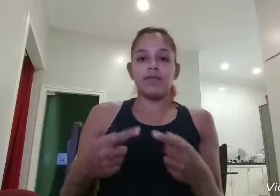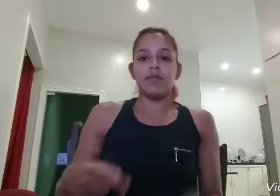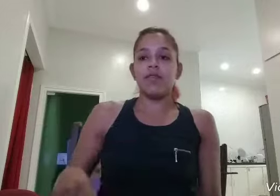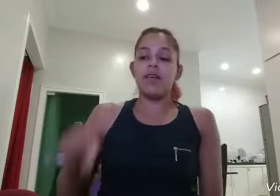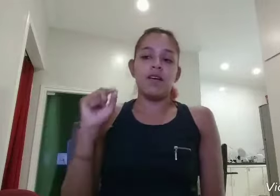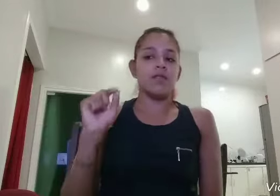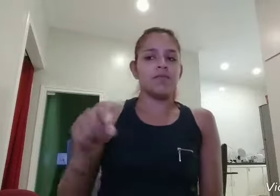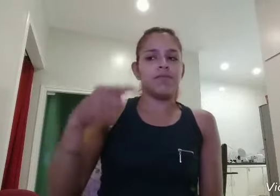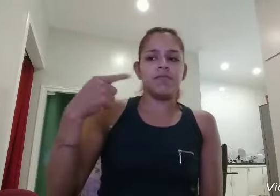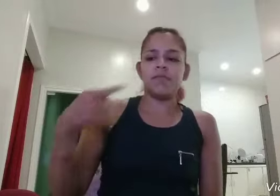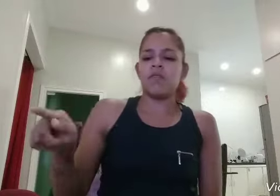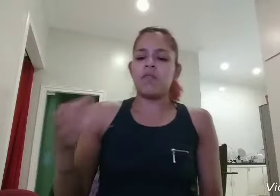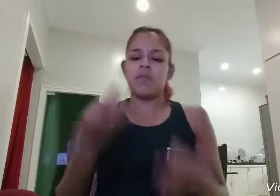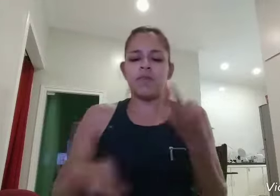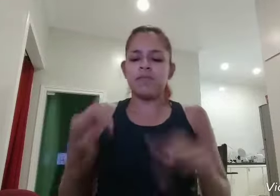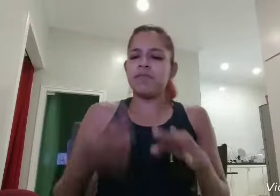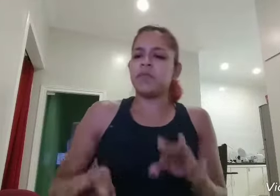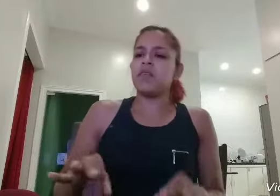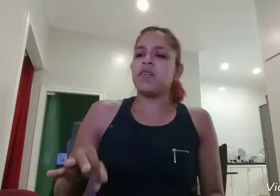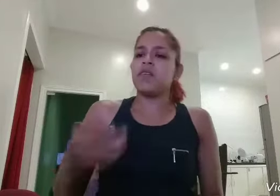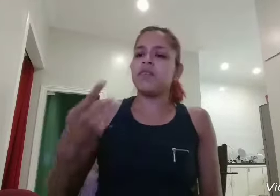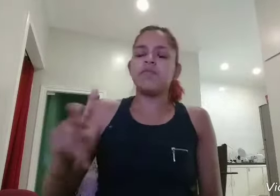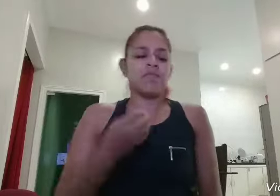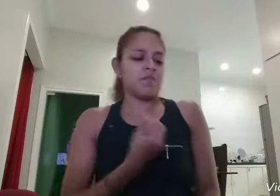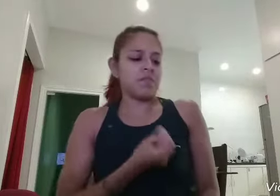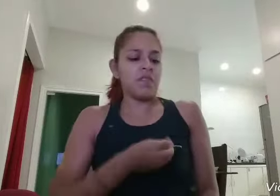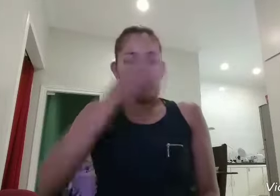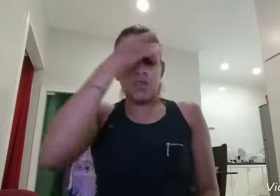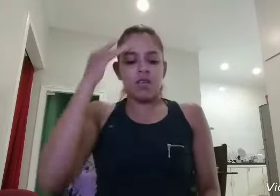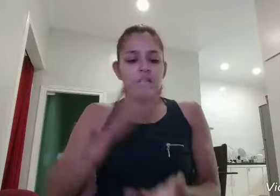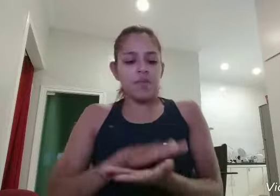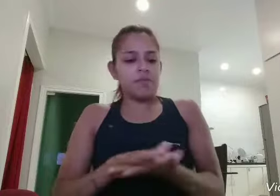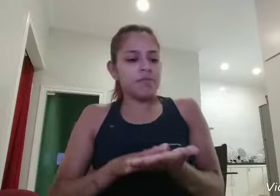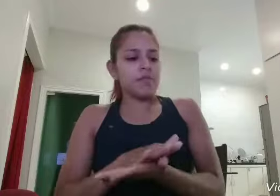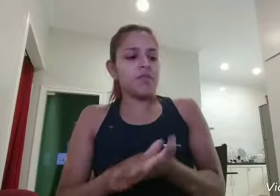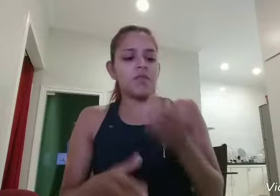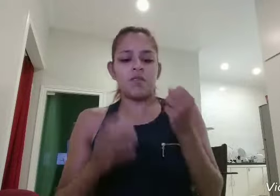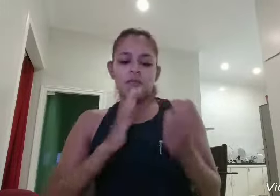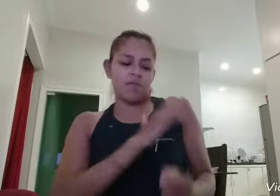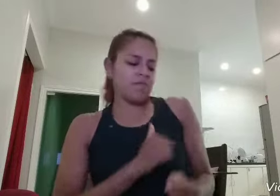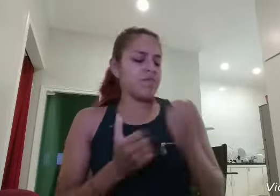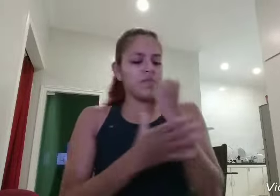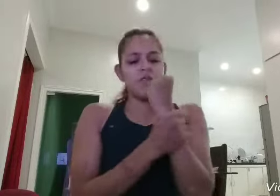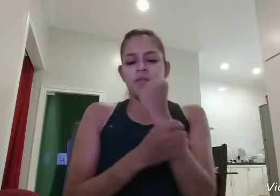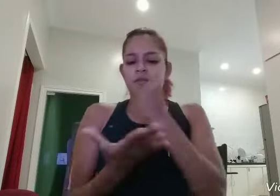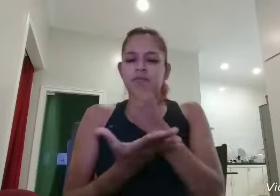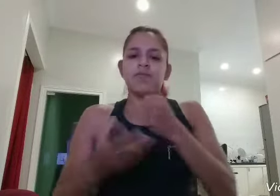O que você foi arrumar pra sua vida? Ninguém segurou o amor na base da briga